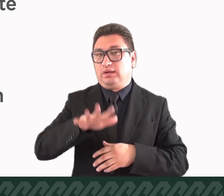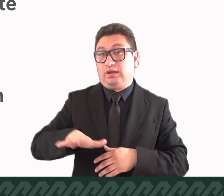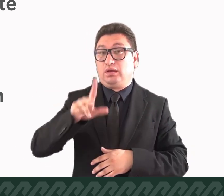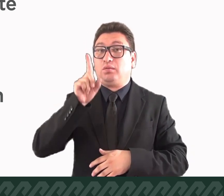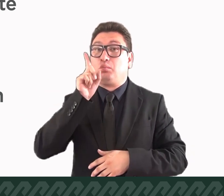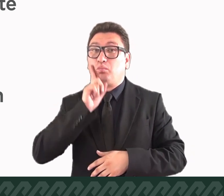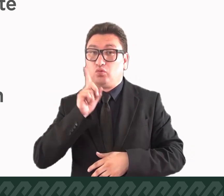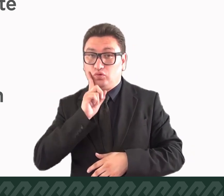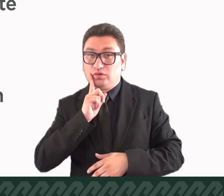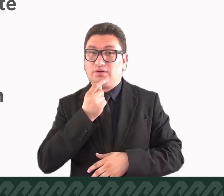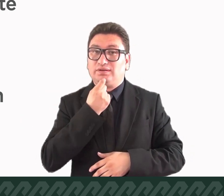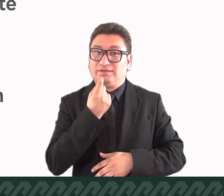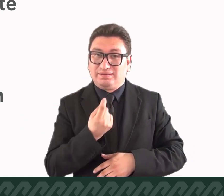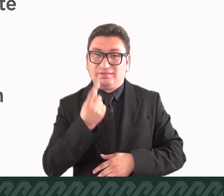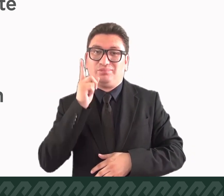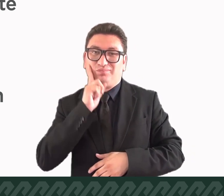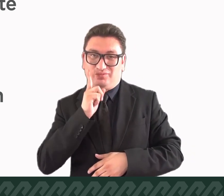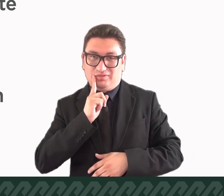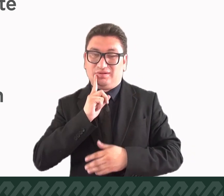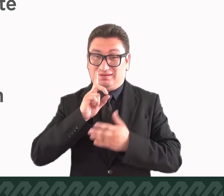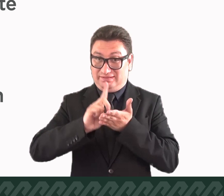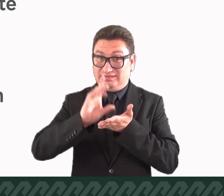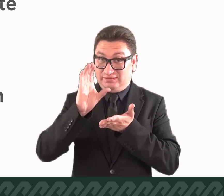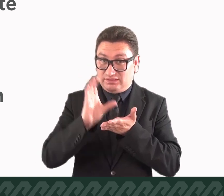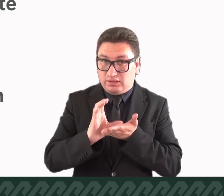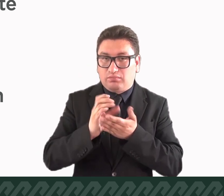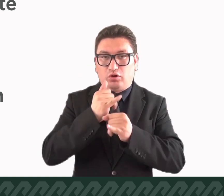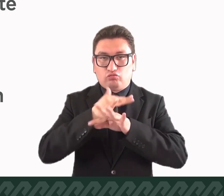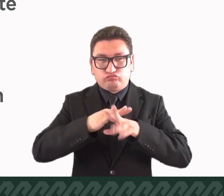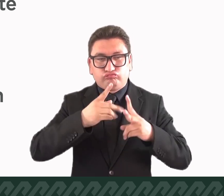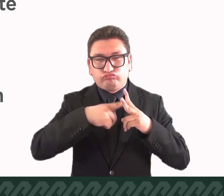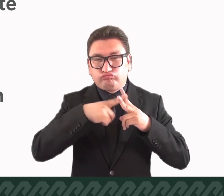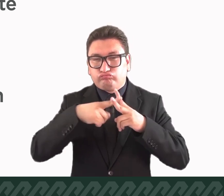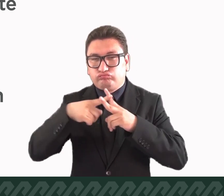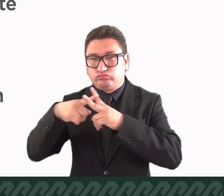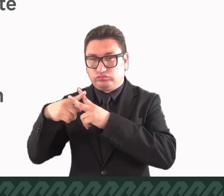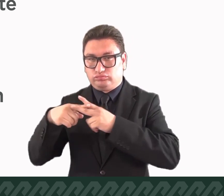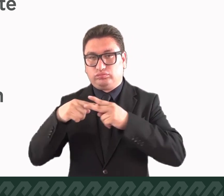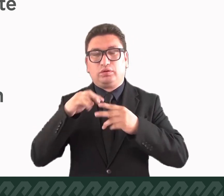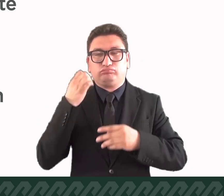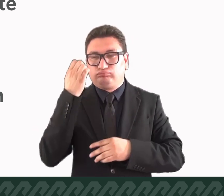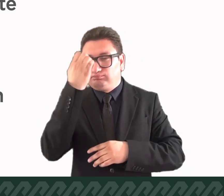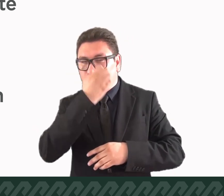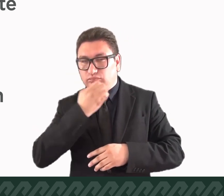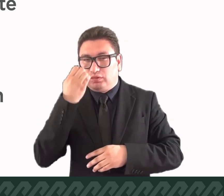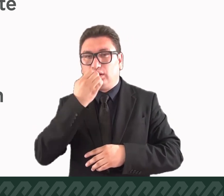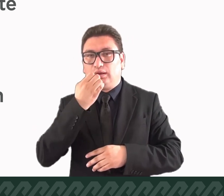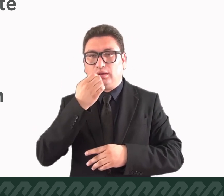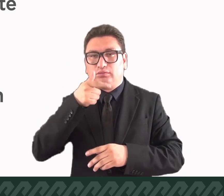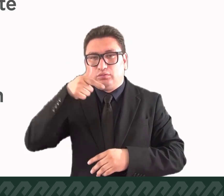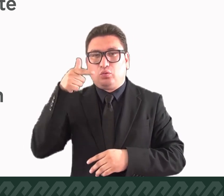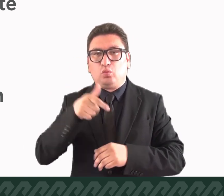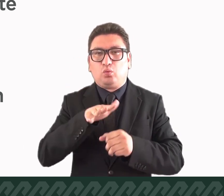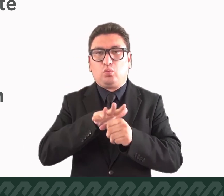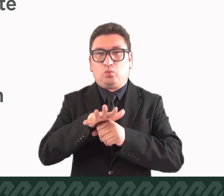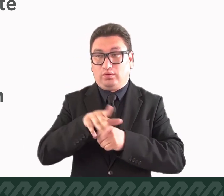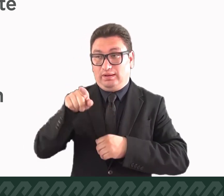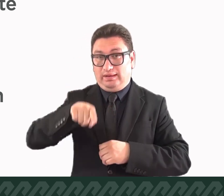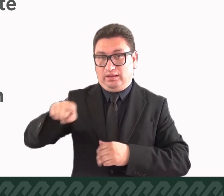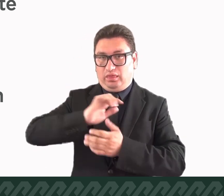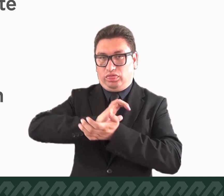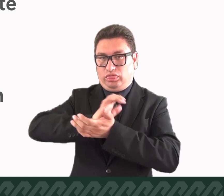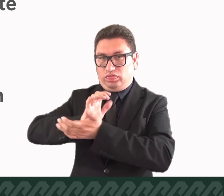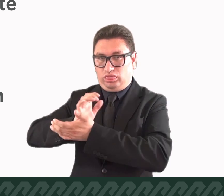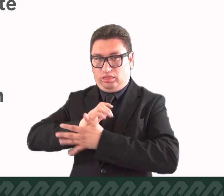situación de las mujeres y niñas con discapacidad con indicadores que puedan evaluar la discriminación